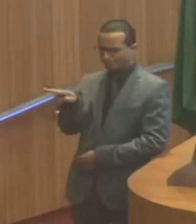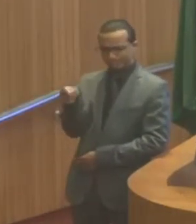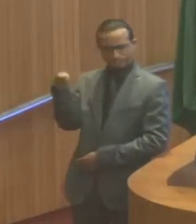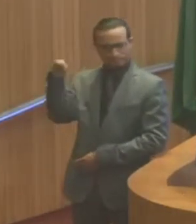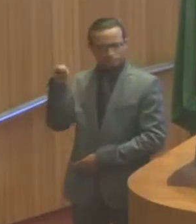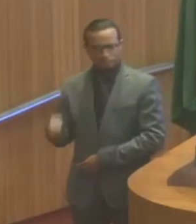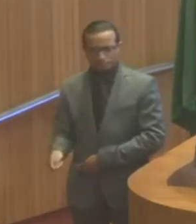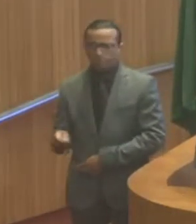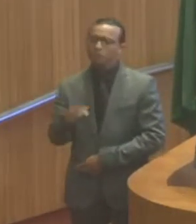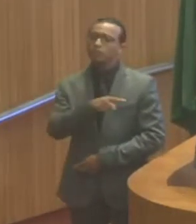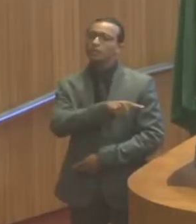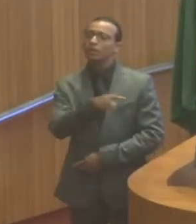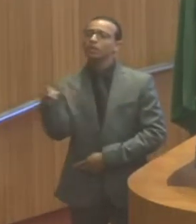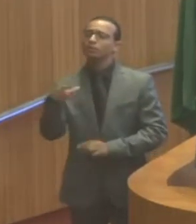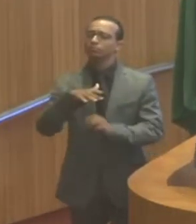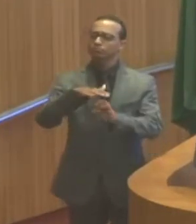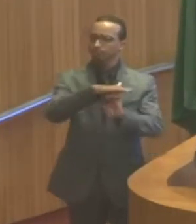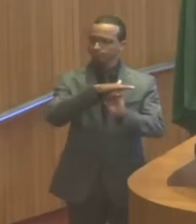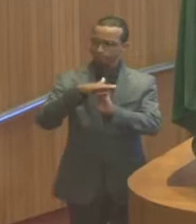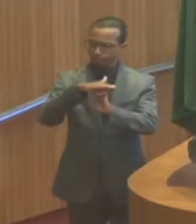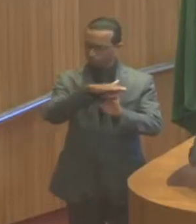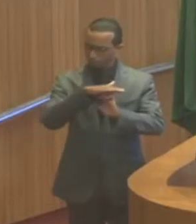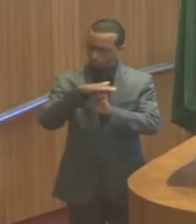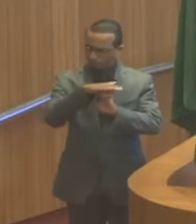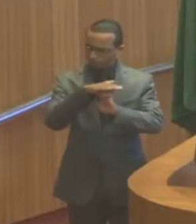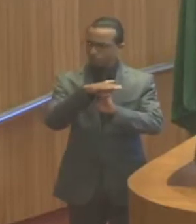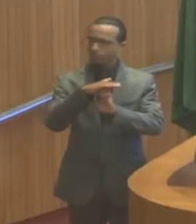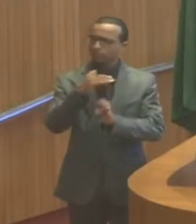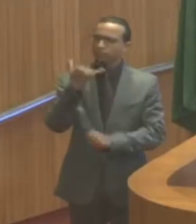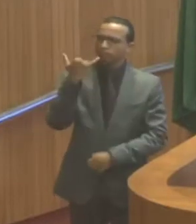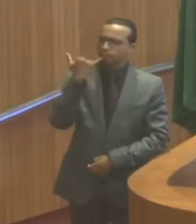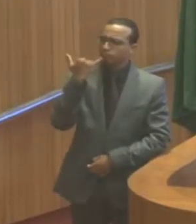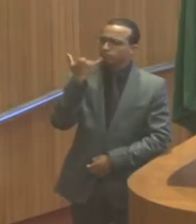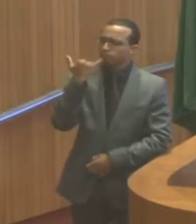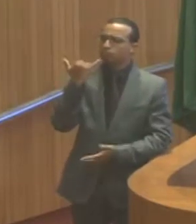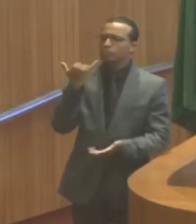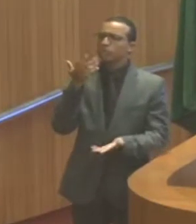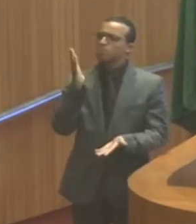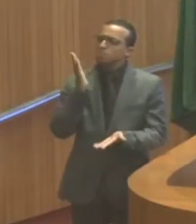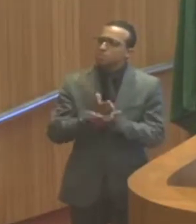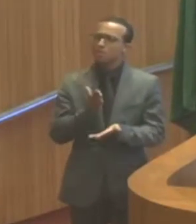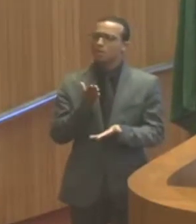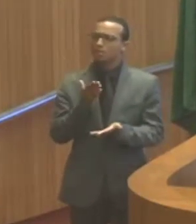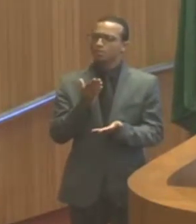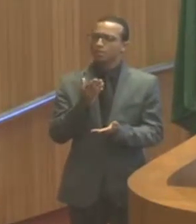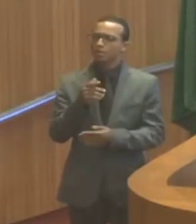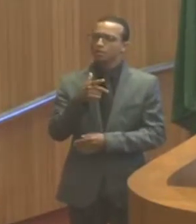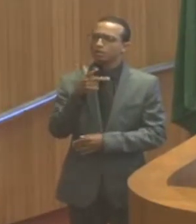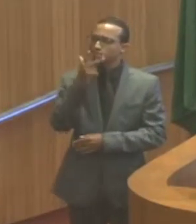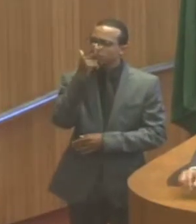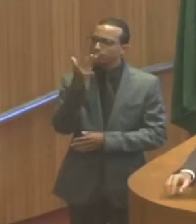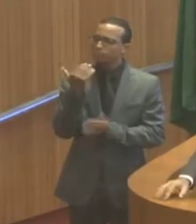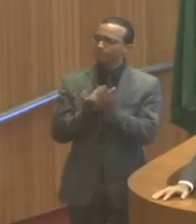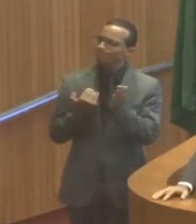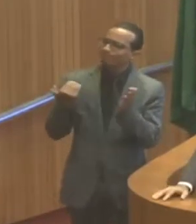essas companhias telefônicas parem de meter a mão no bolso do consumidor maranhense.